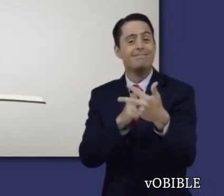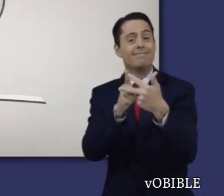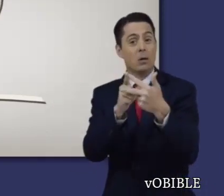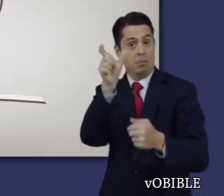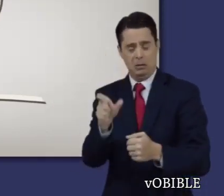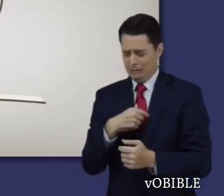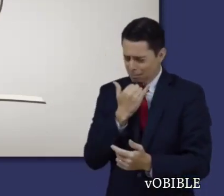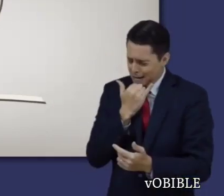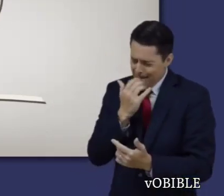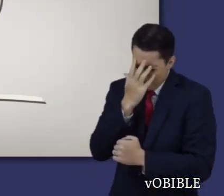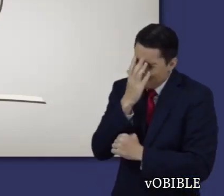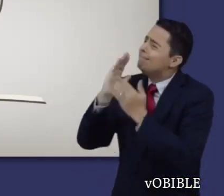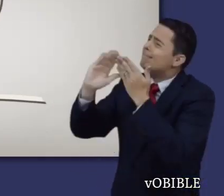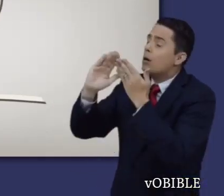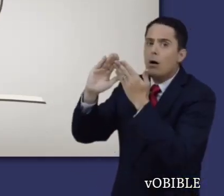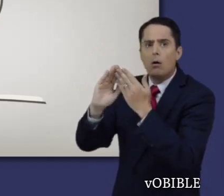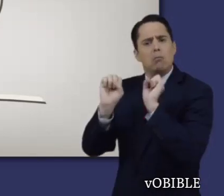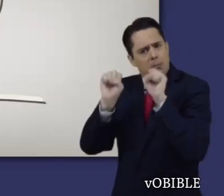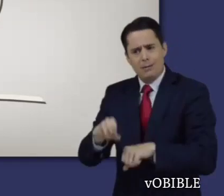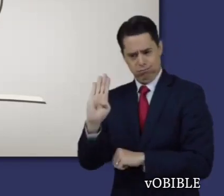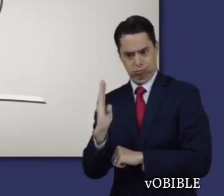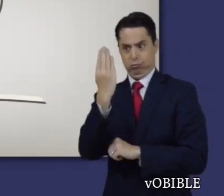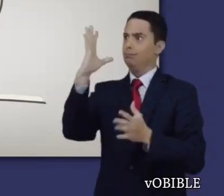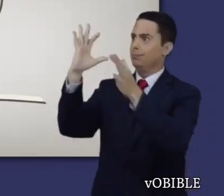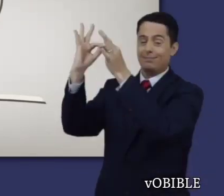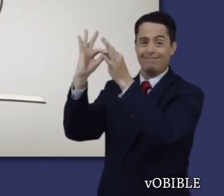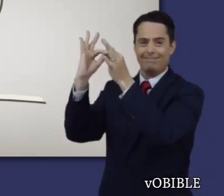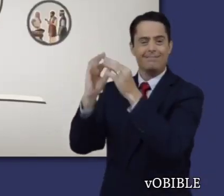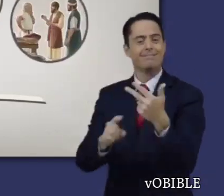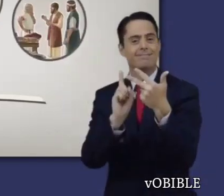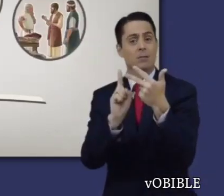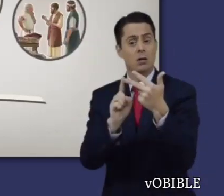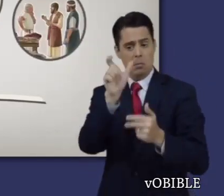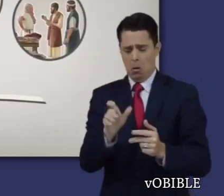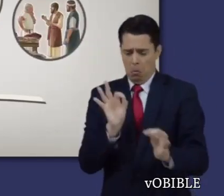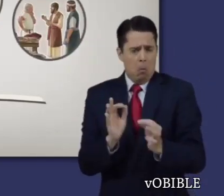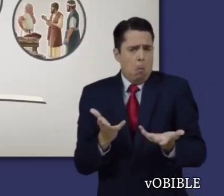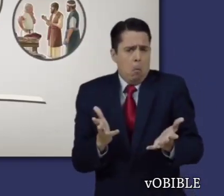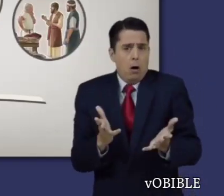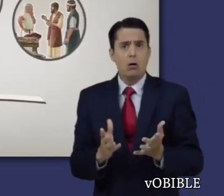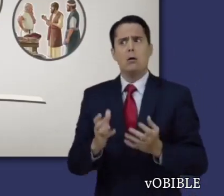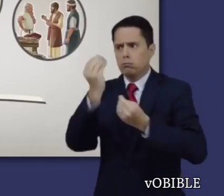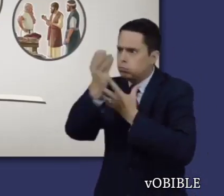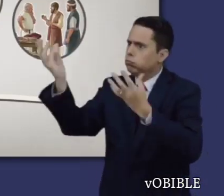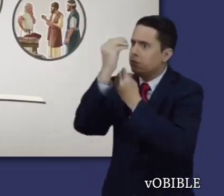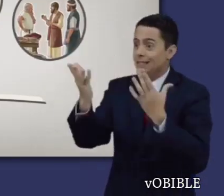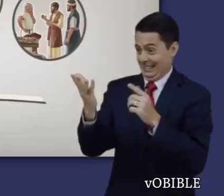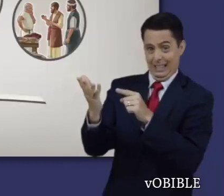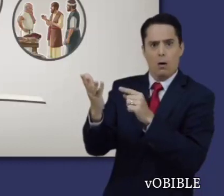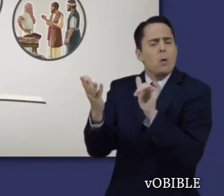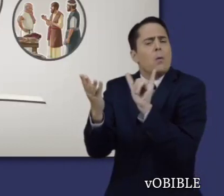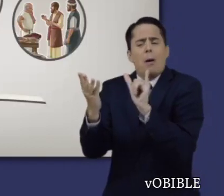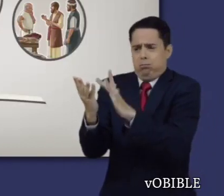En que el arrepentimiento sincero nos permite ser amigos de Dios, y en que incluso simples seres humanos pueden predicar las